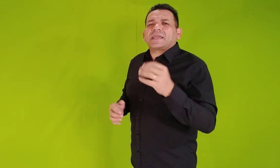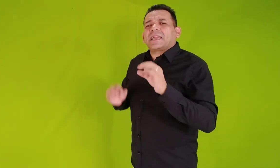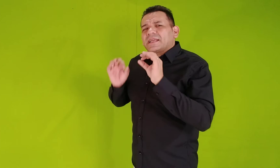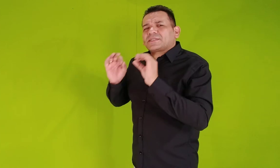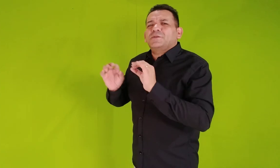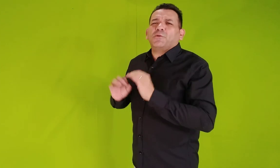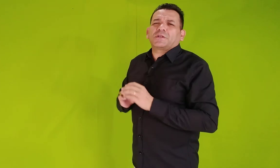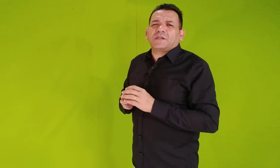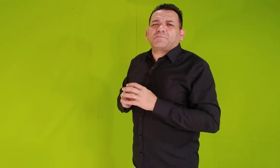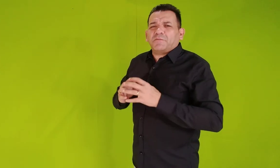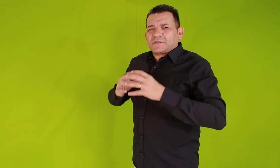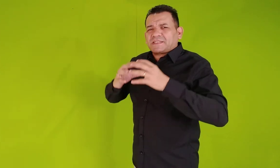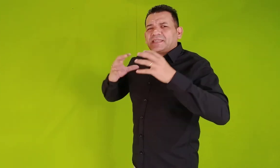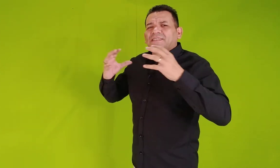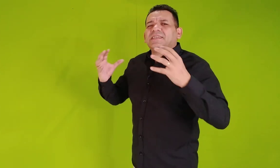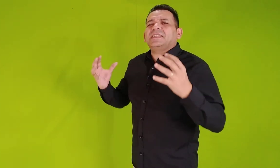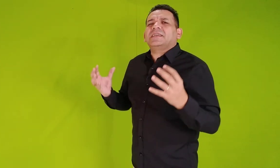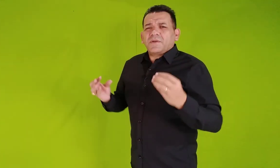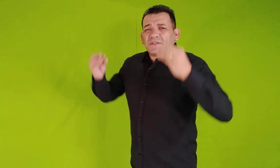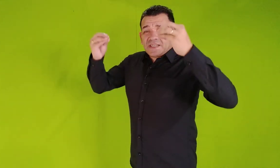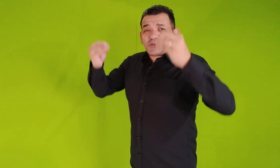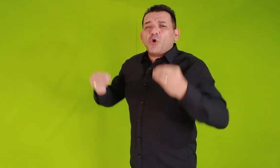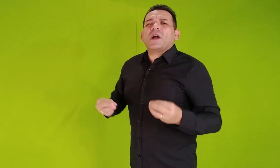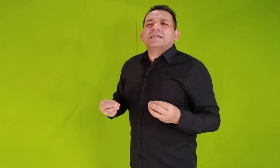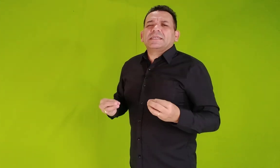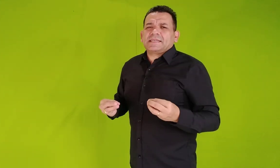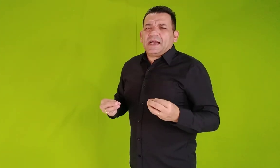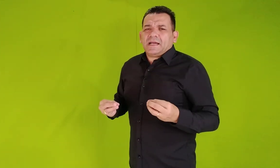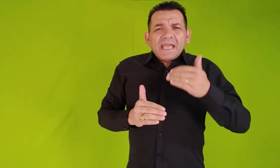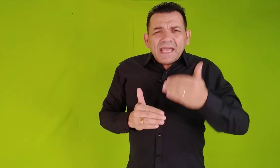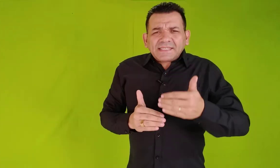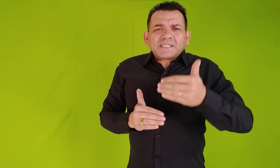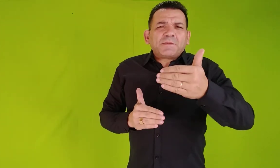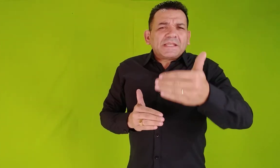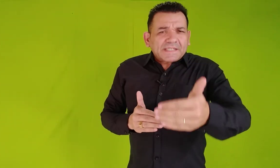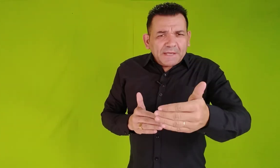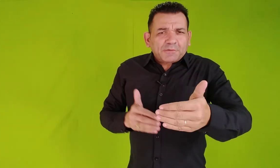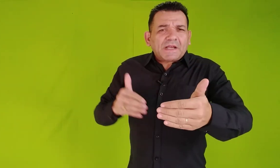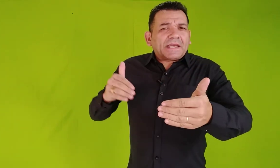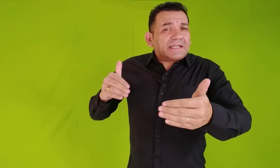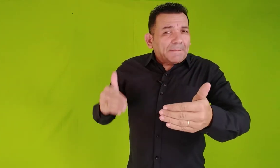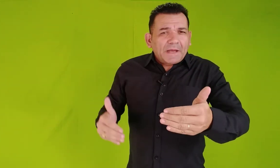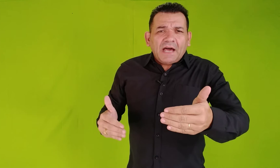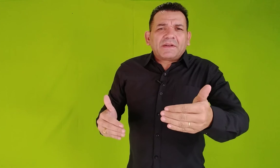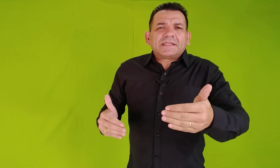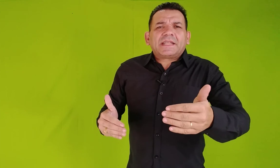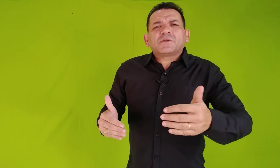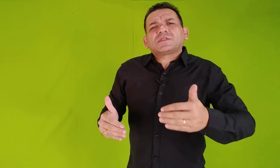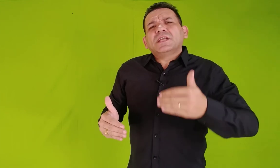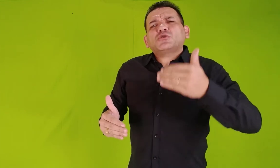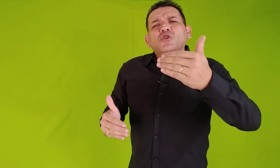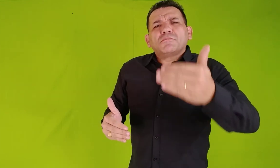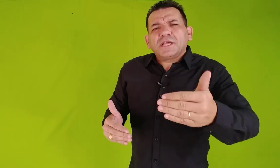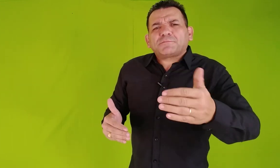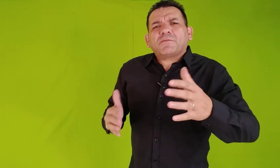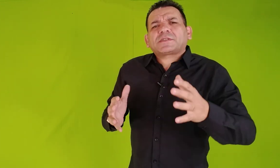aqui que elas são importantes para você se organizar. Esses princípios aqui da palavra de Deus, não somente para você